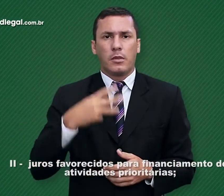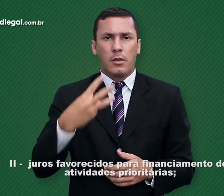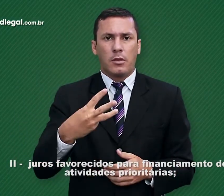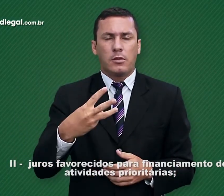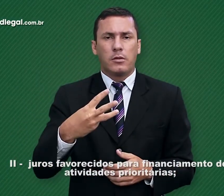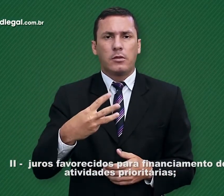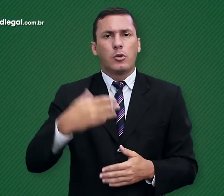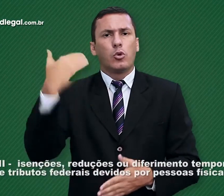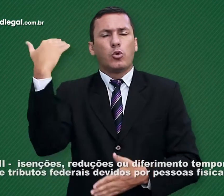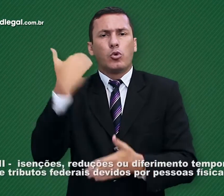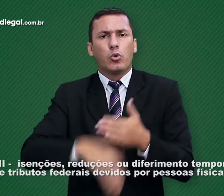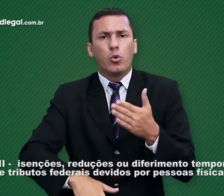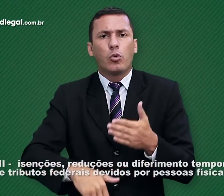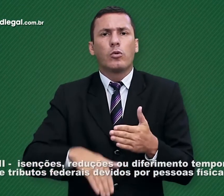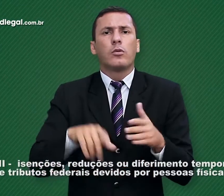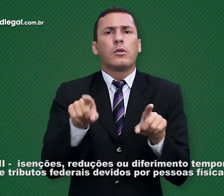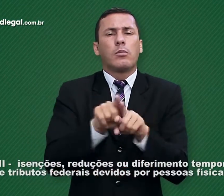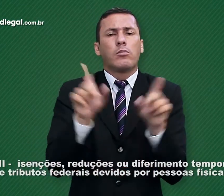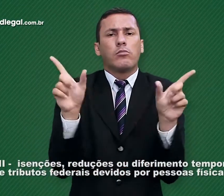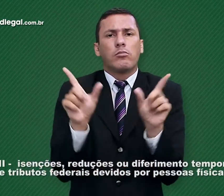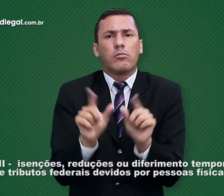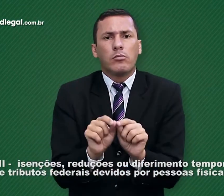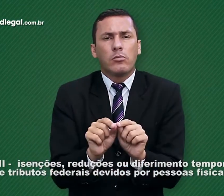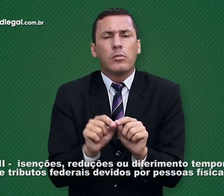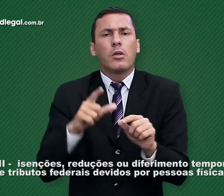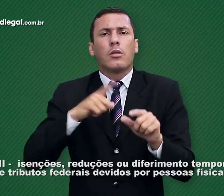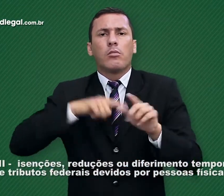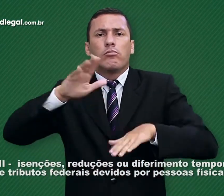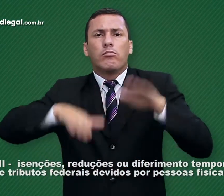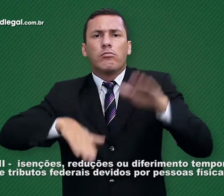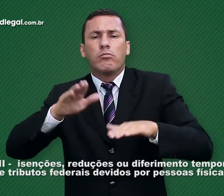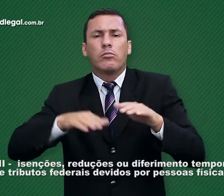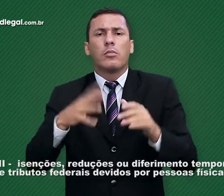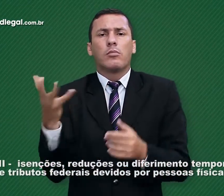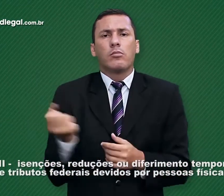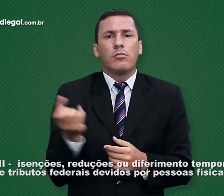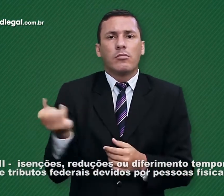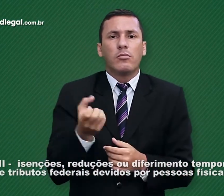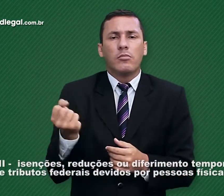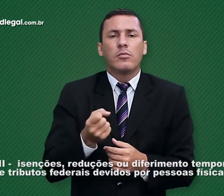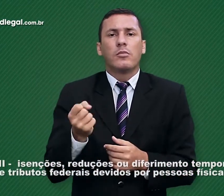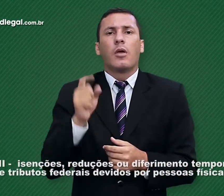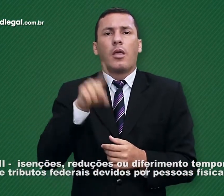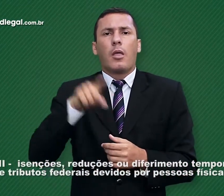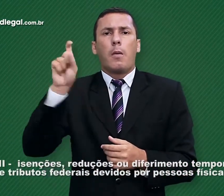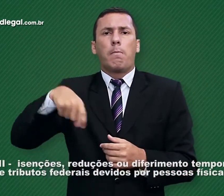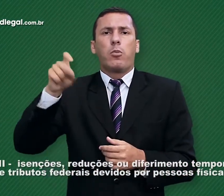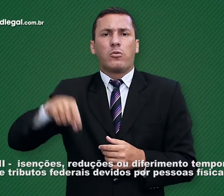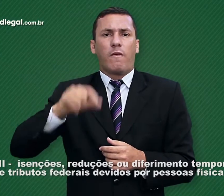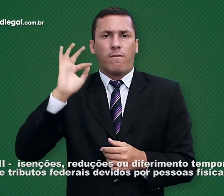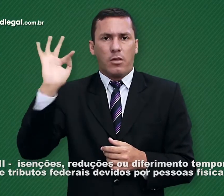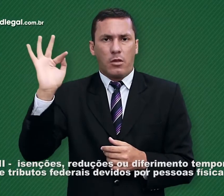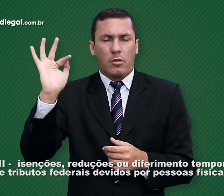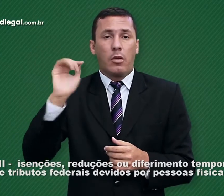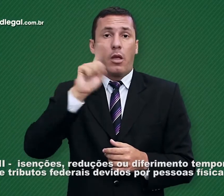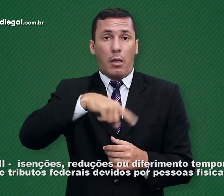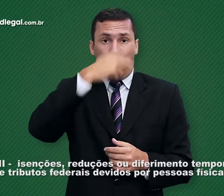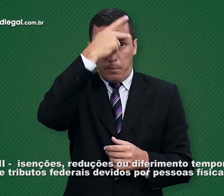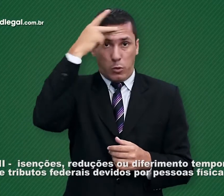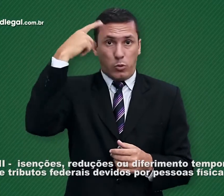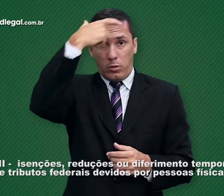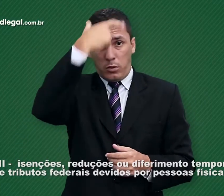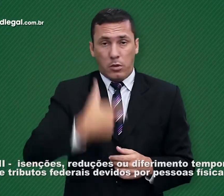prioritárias. 3. Isenções, reduções ou diferimento temporário de tributos federais